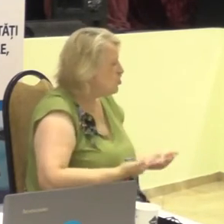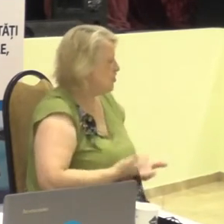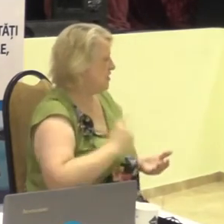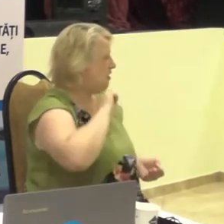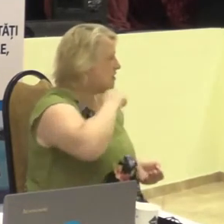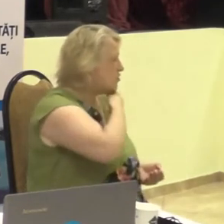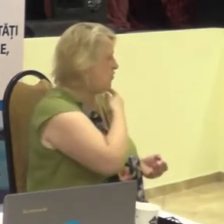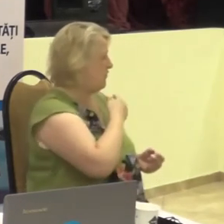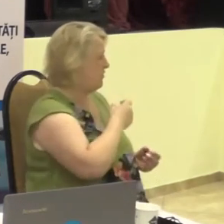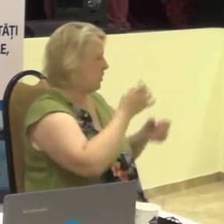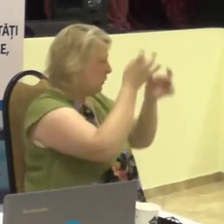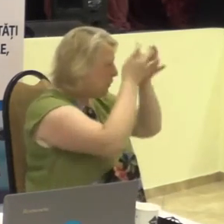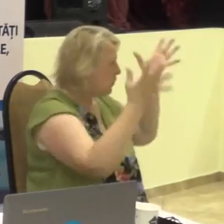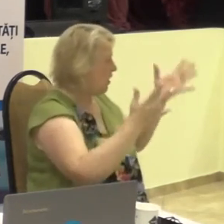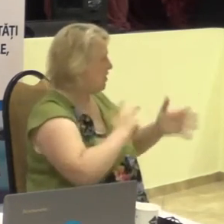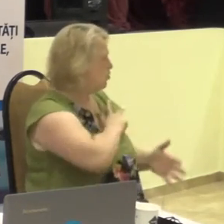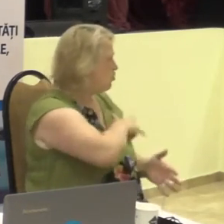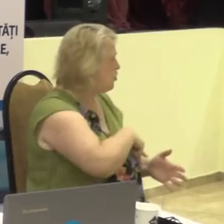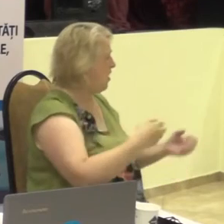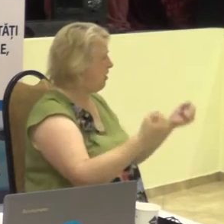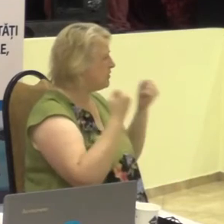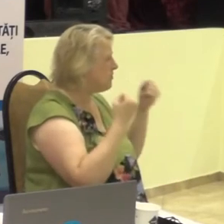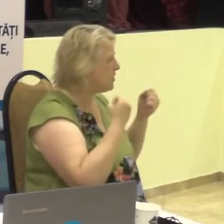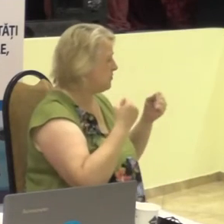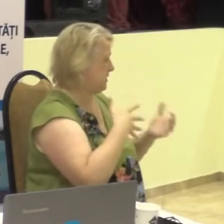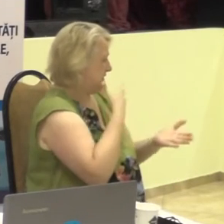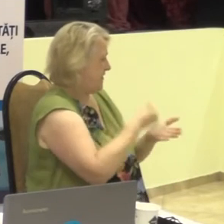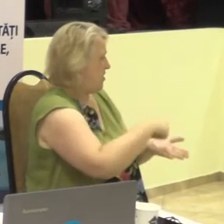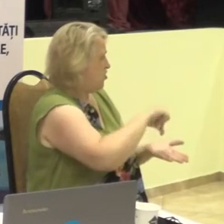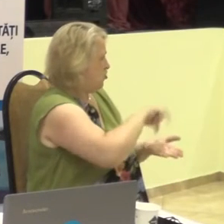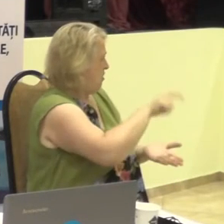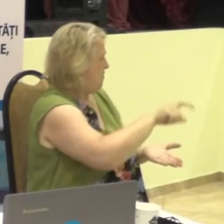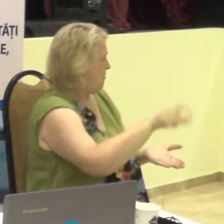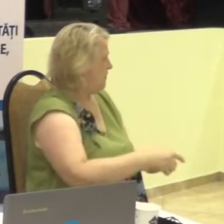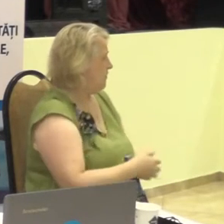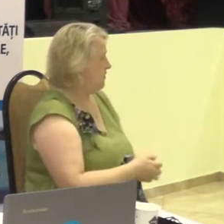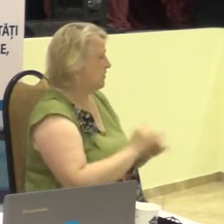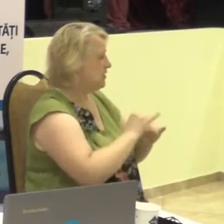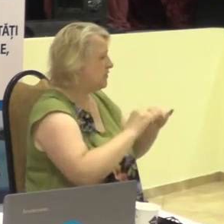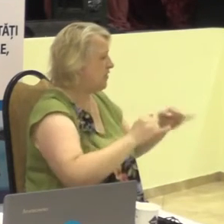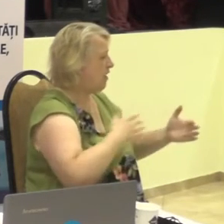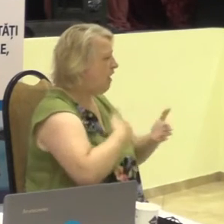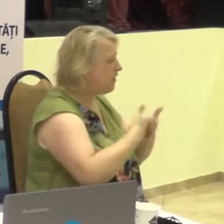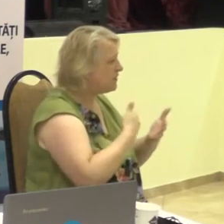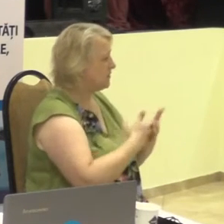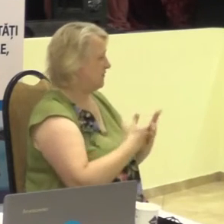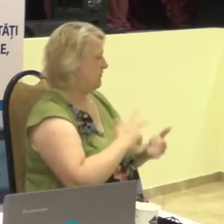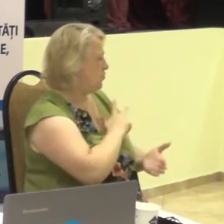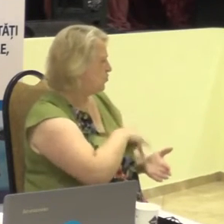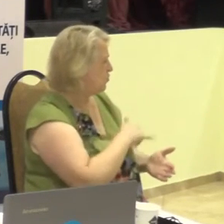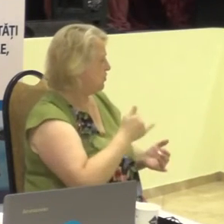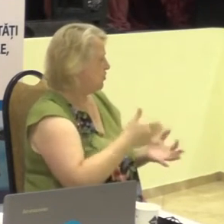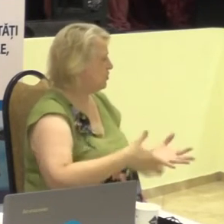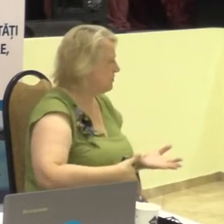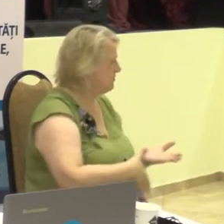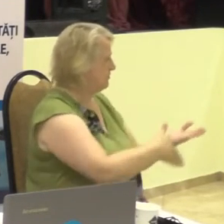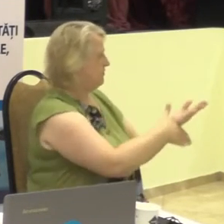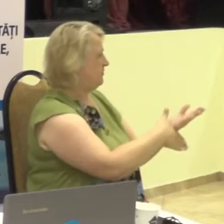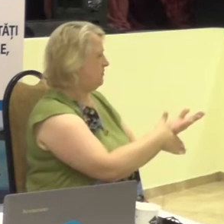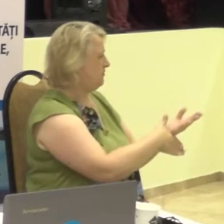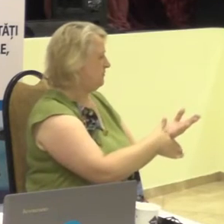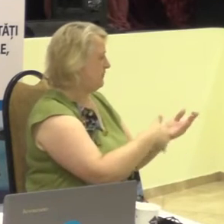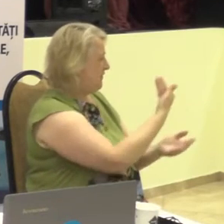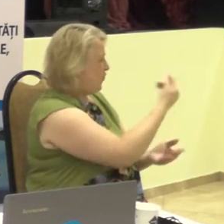sportive ale membrilor ei, dezvoltării activismului social și strâginul de